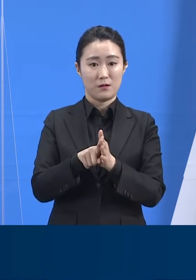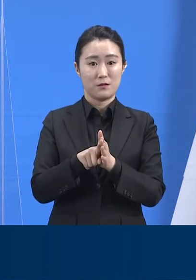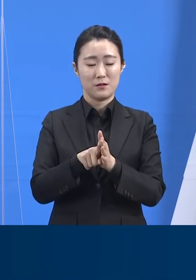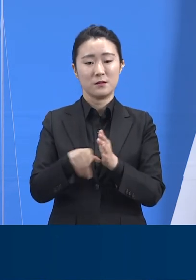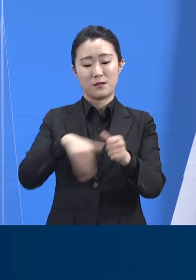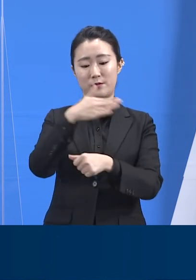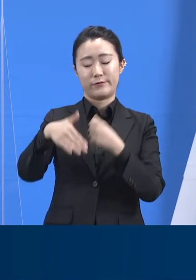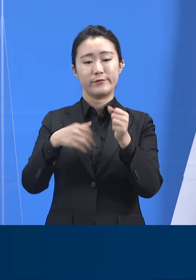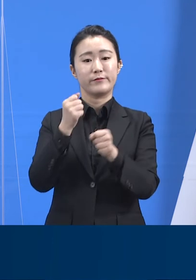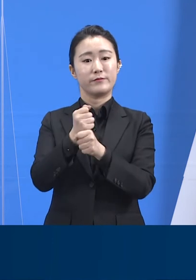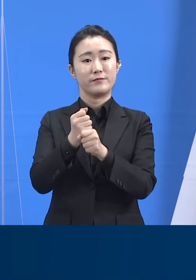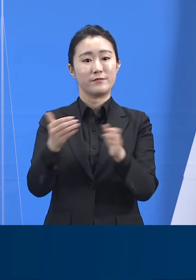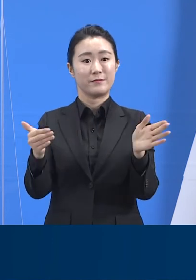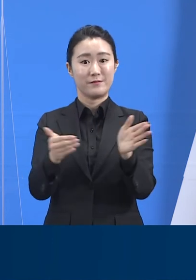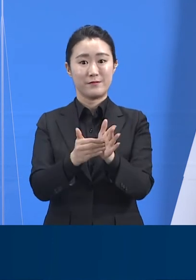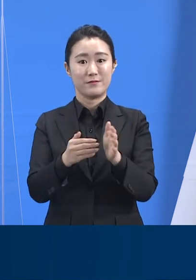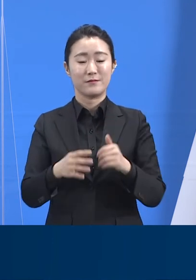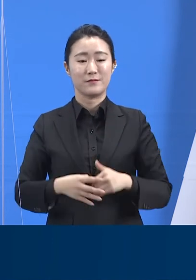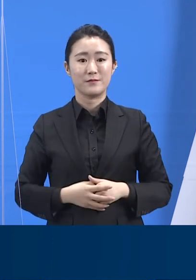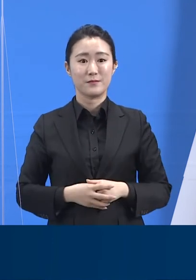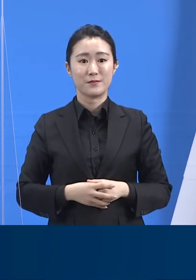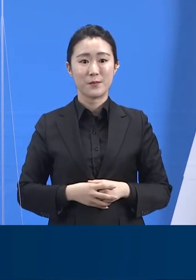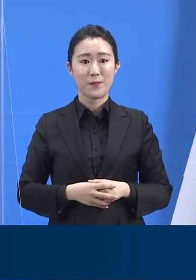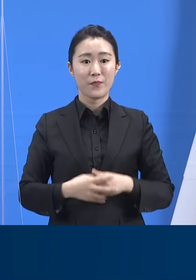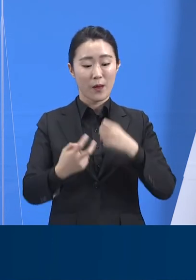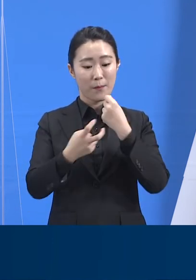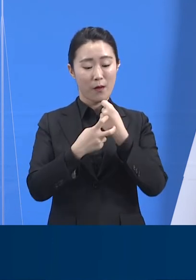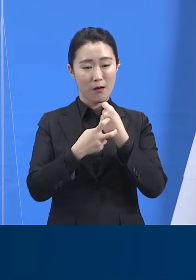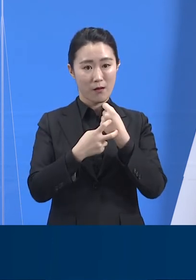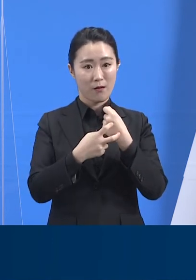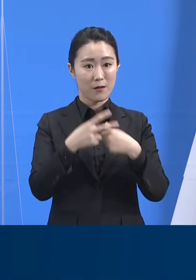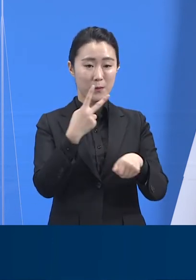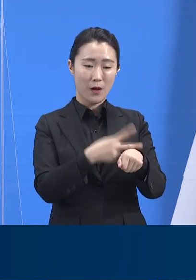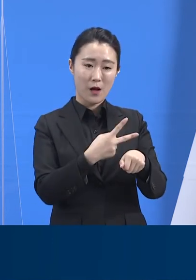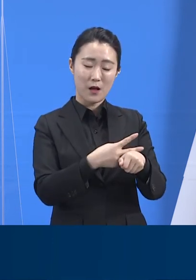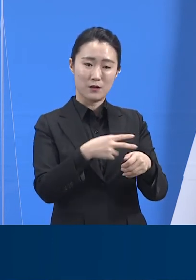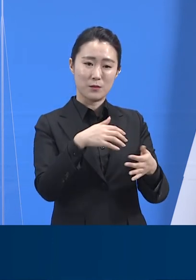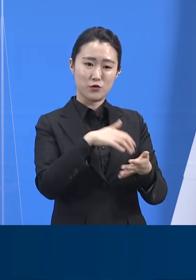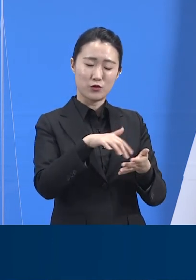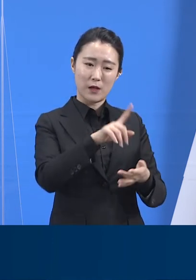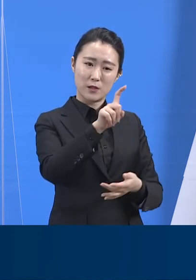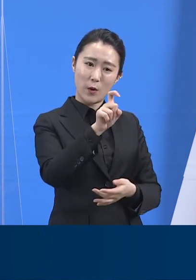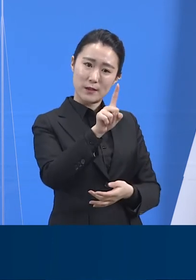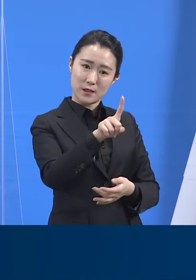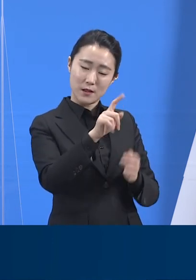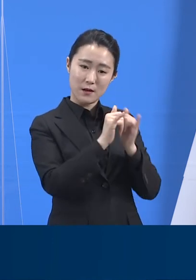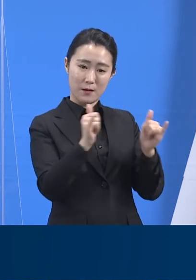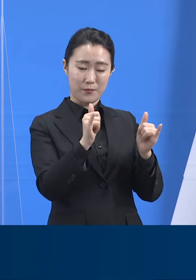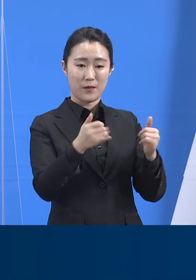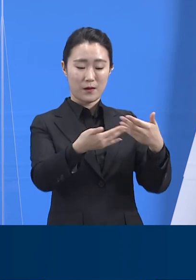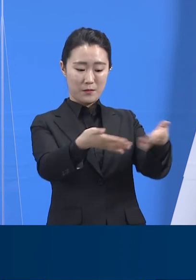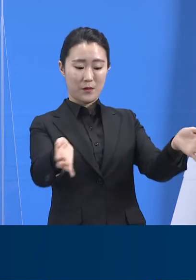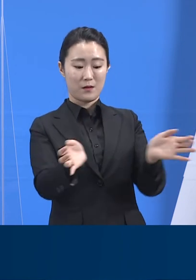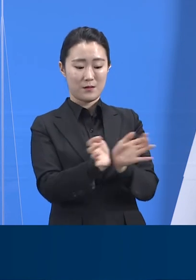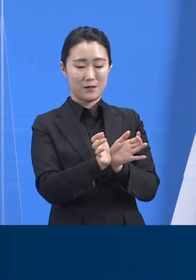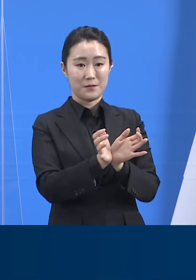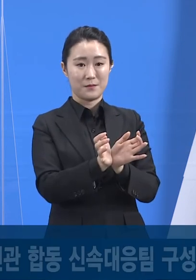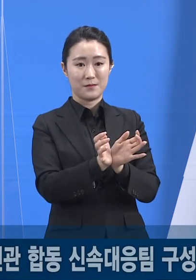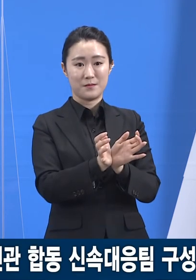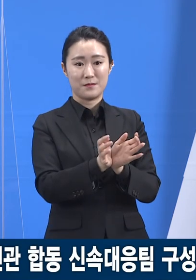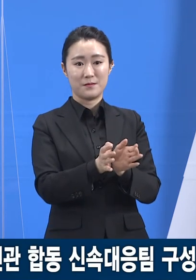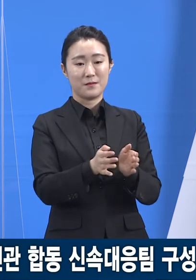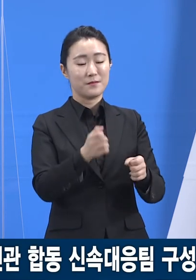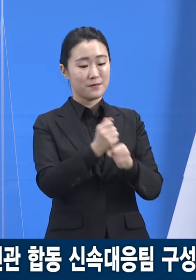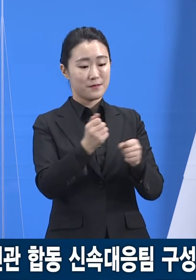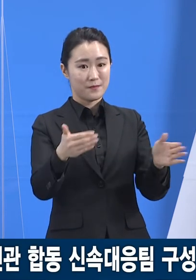의료전문가 등 11명으로 구성된 경기도 민관합동 신속대응팀을 구성 완료하였습니다. 또한